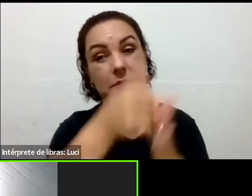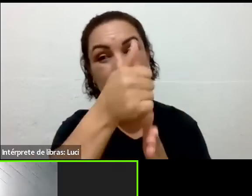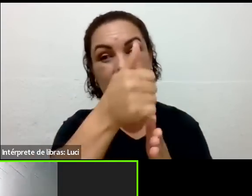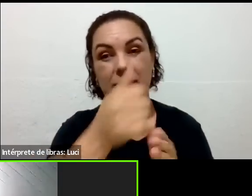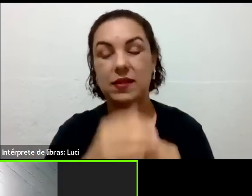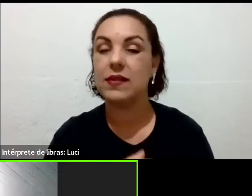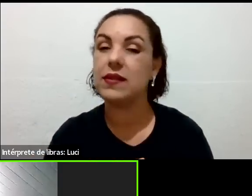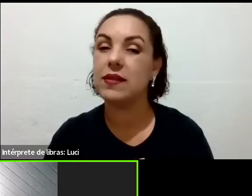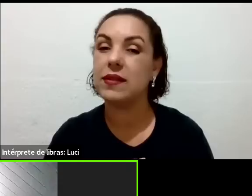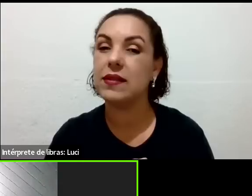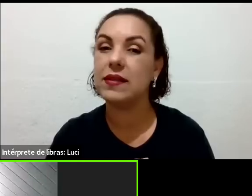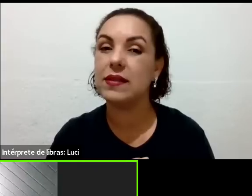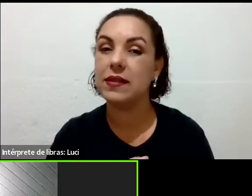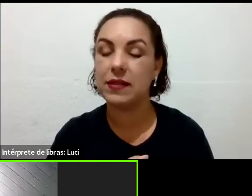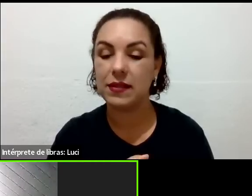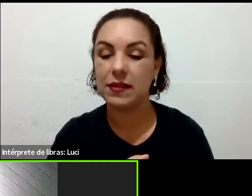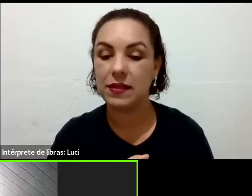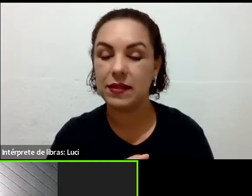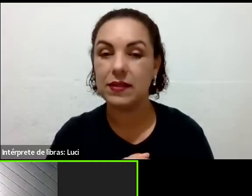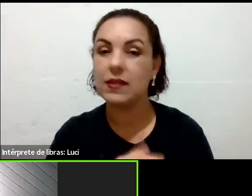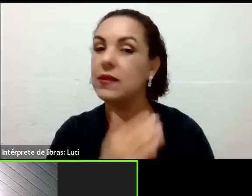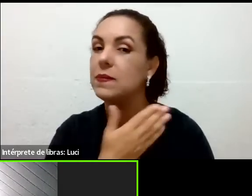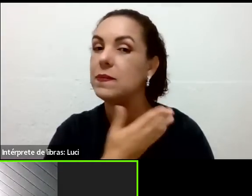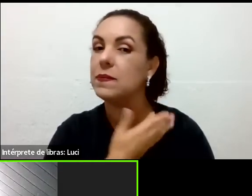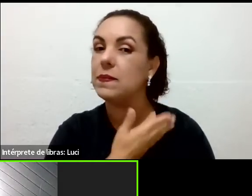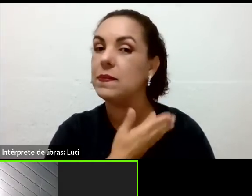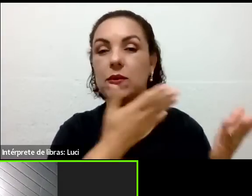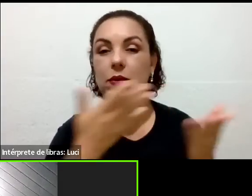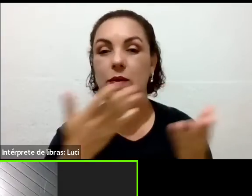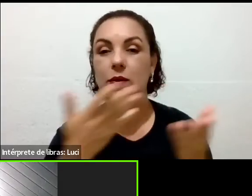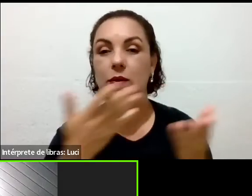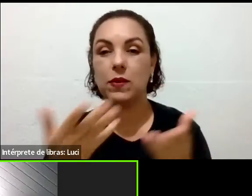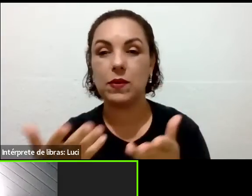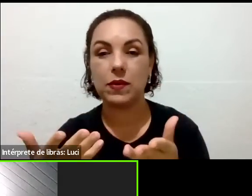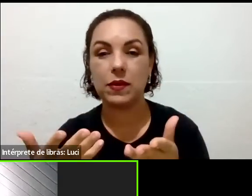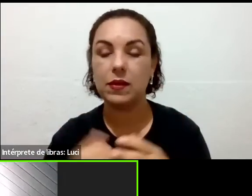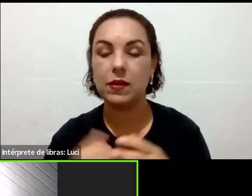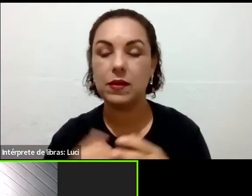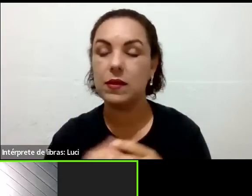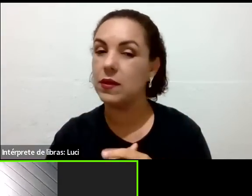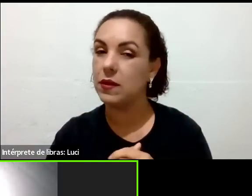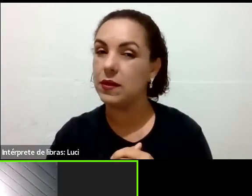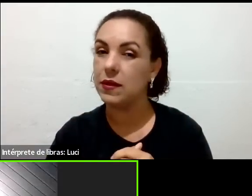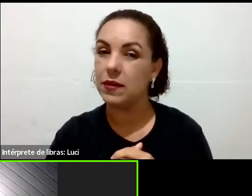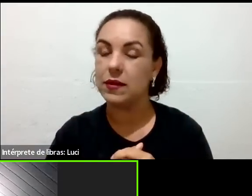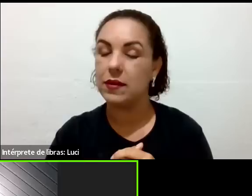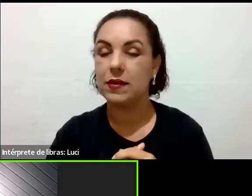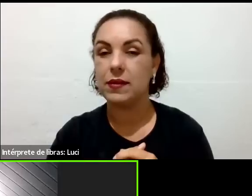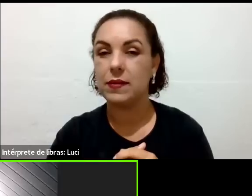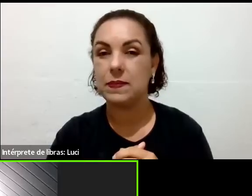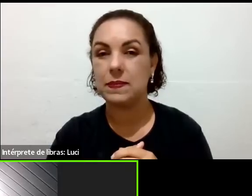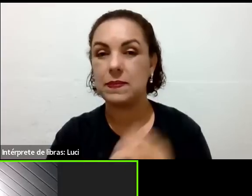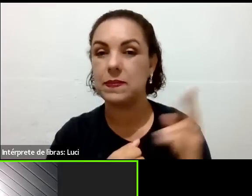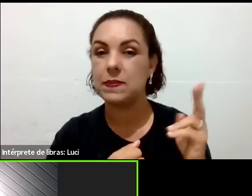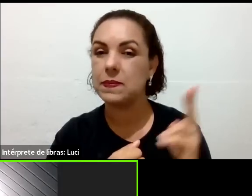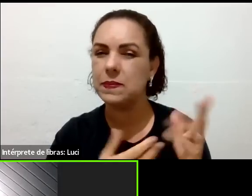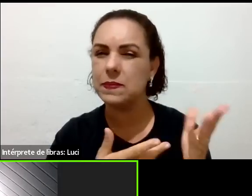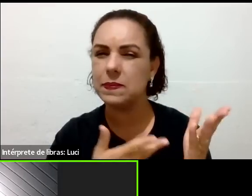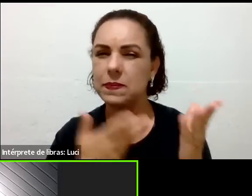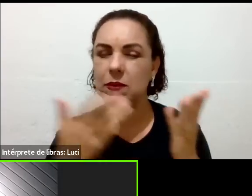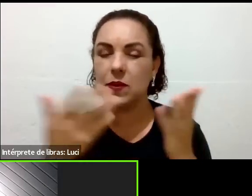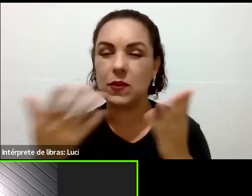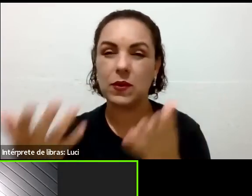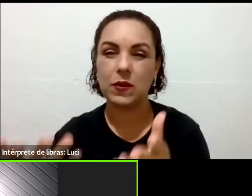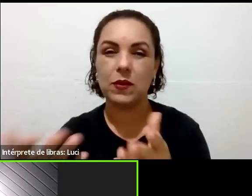primeira vez que o Wesley que me convidou é o Wesley e a Elisabeth. E agora é Marcos Paulo